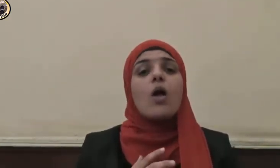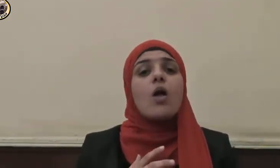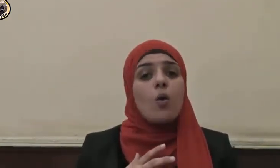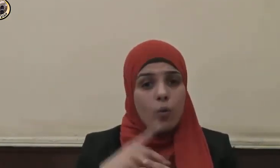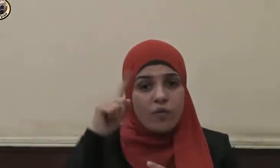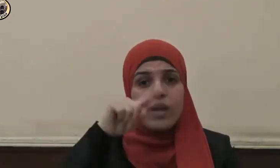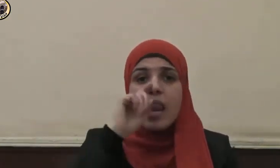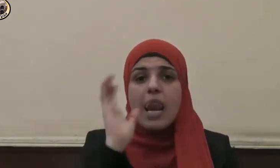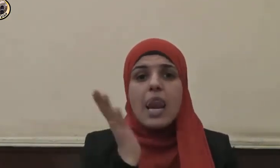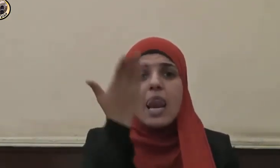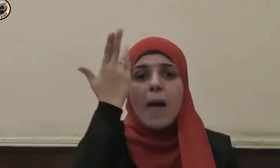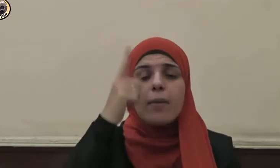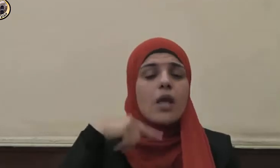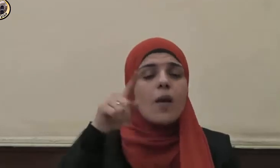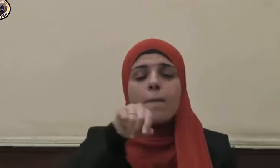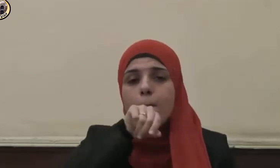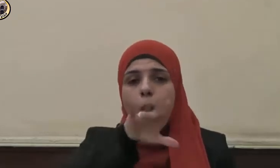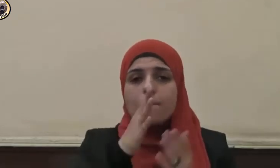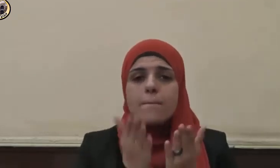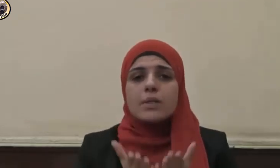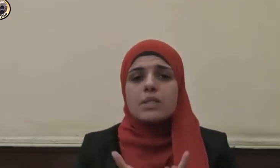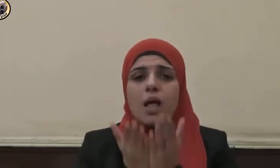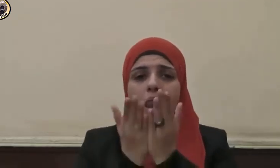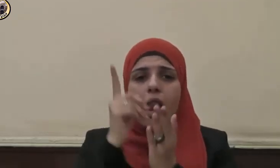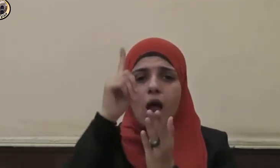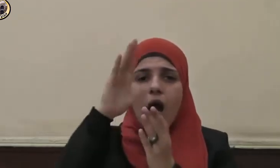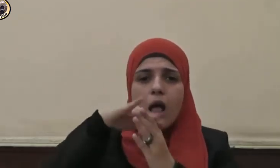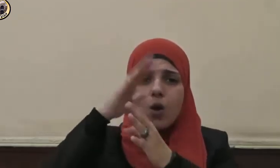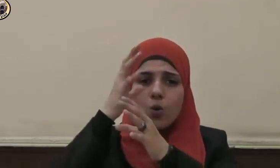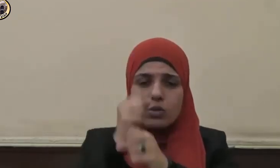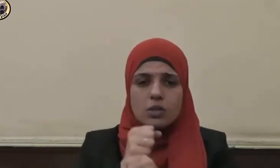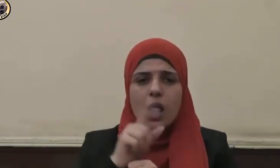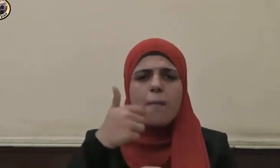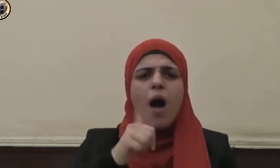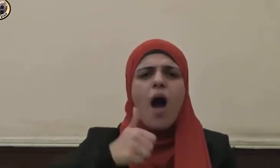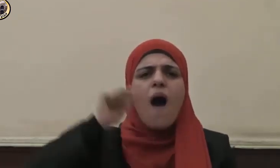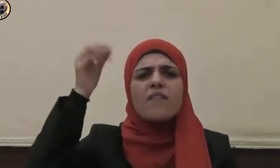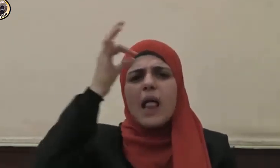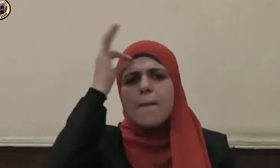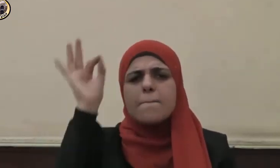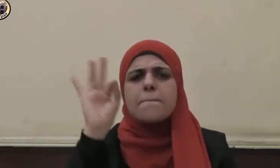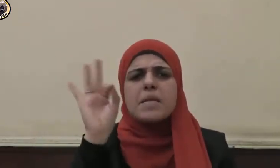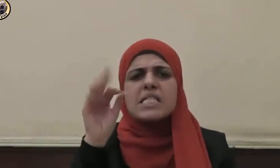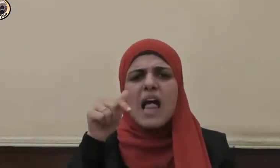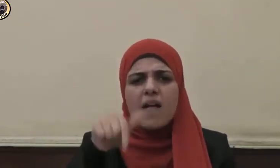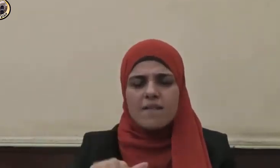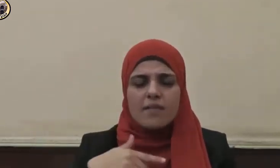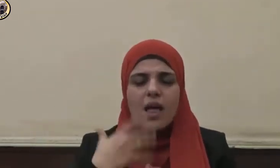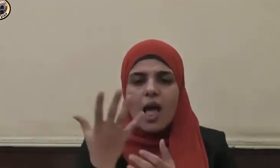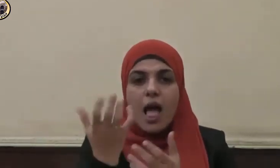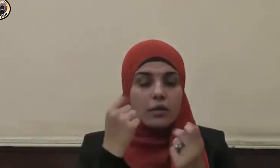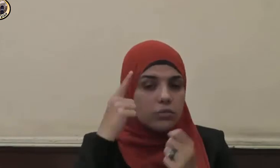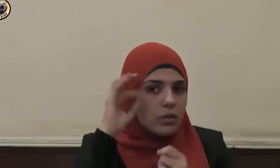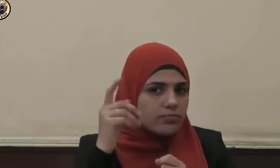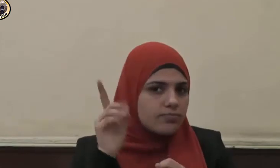الكريم صلى الله عليه وسلم أروع الأمثلة في الأخذ بالأسباب في